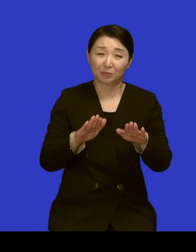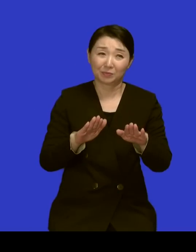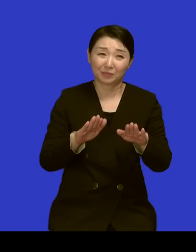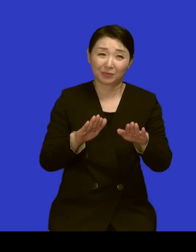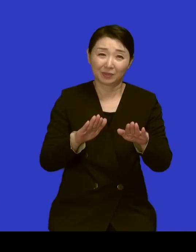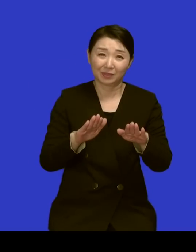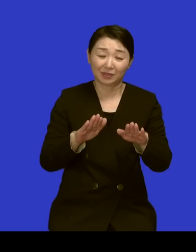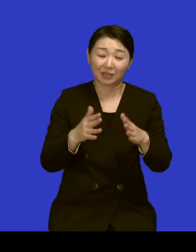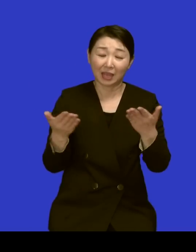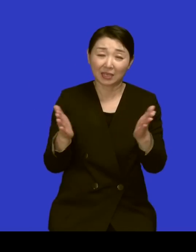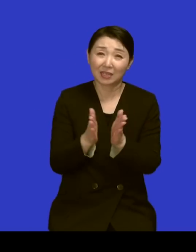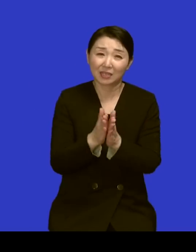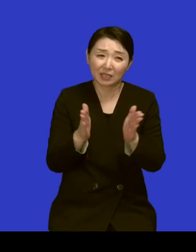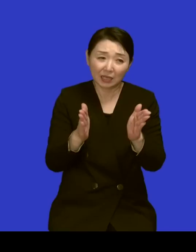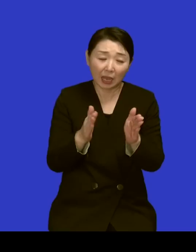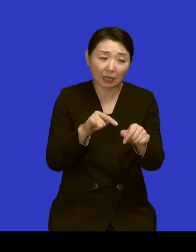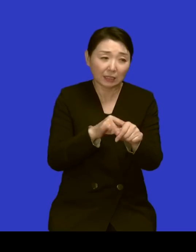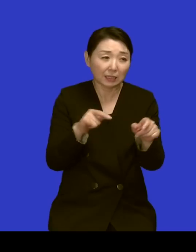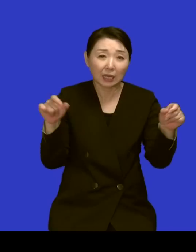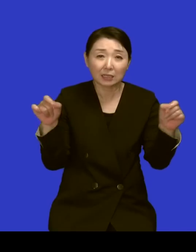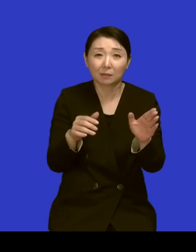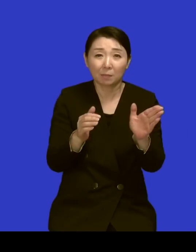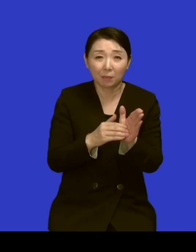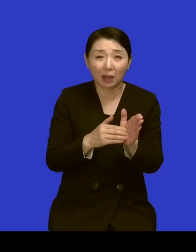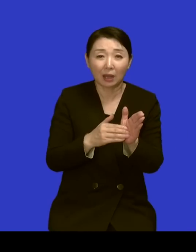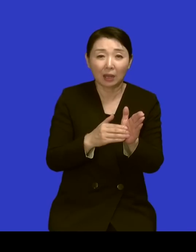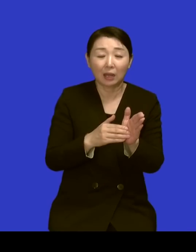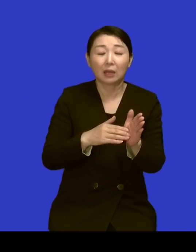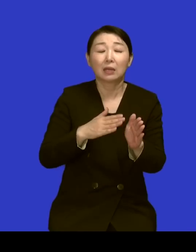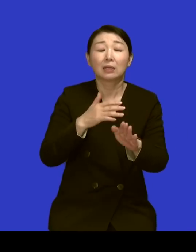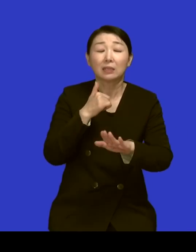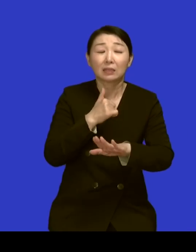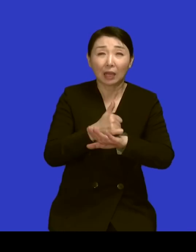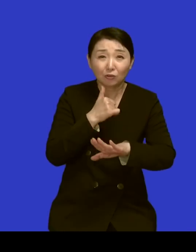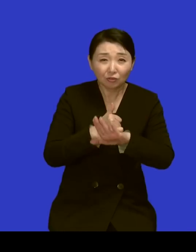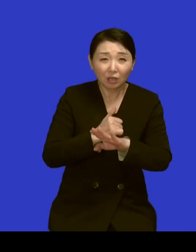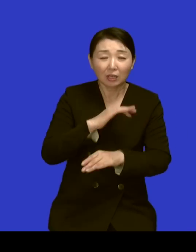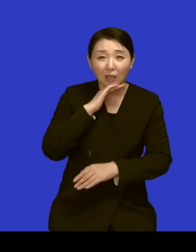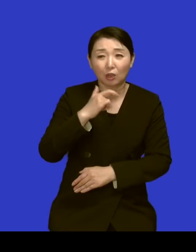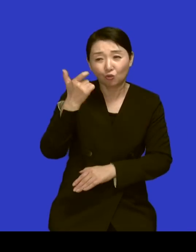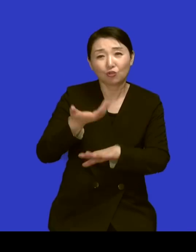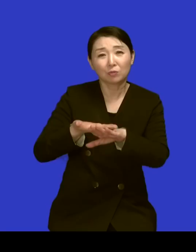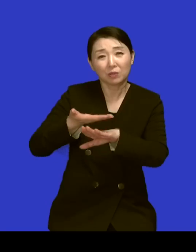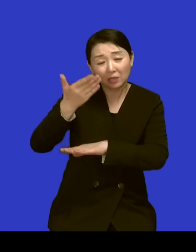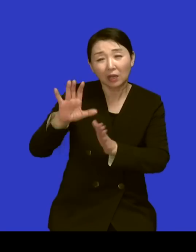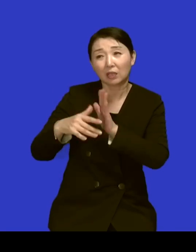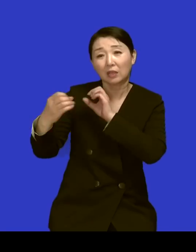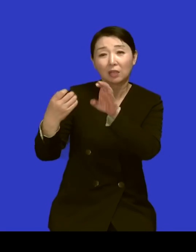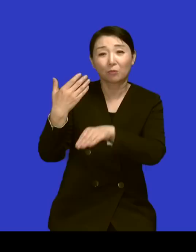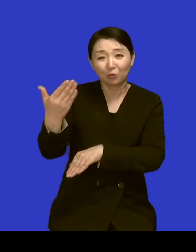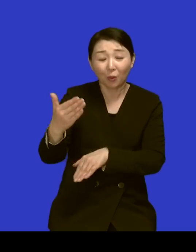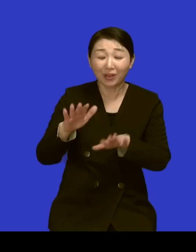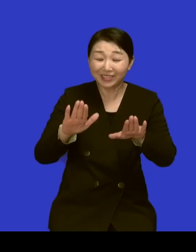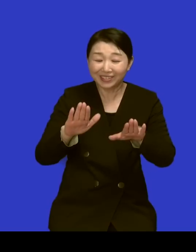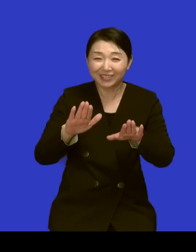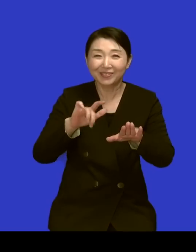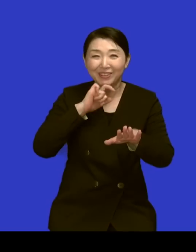60이 넘으면 대답을 하겠다 했어요 근데 지금 넘었죠? 전혀 그렇게 안 보고